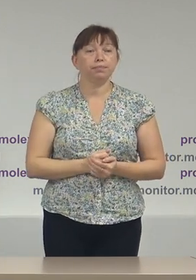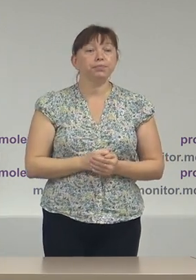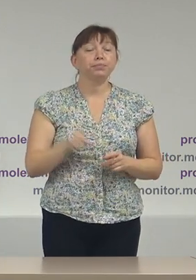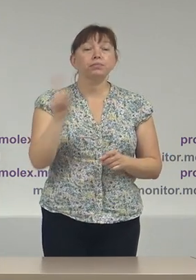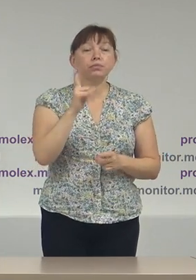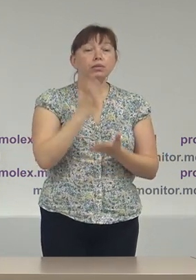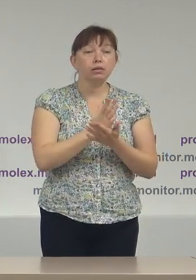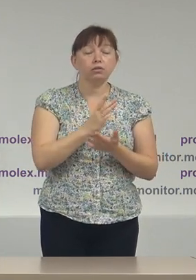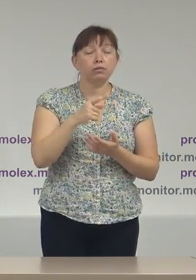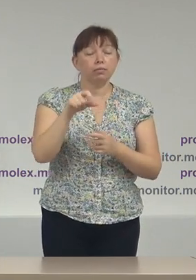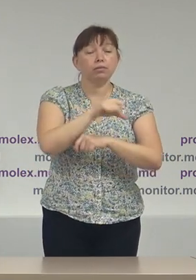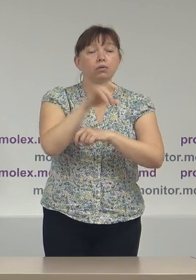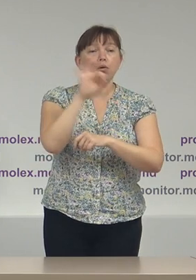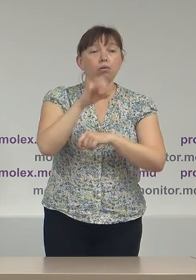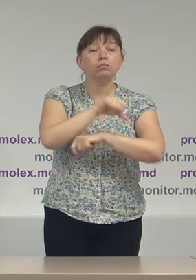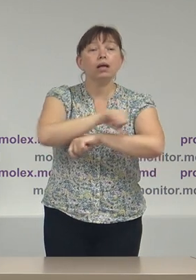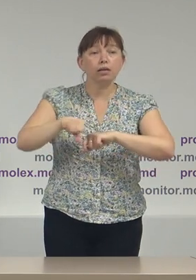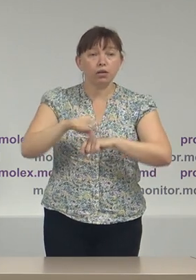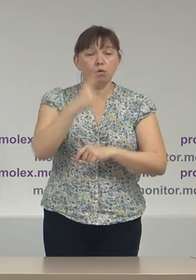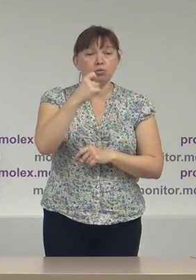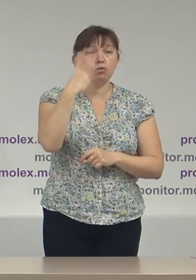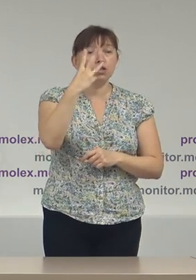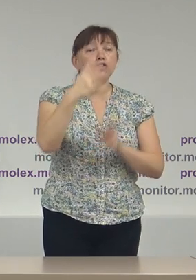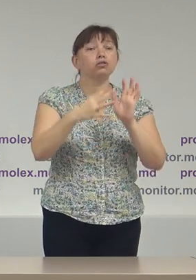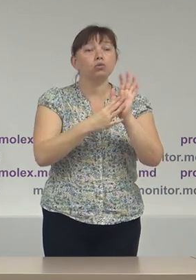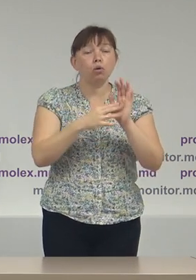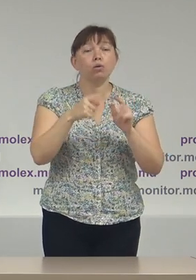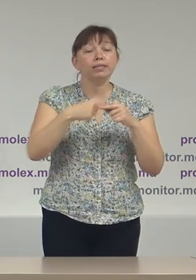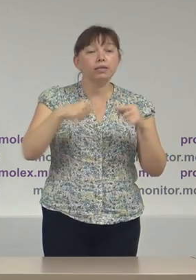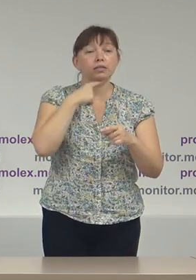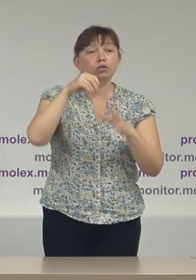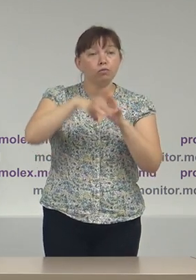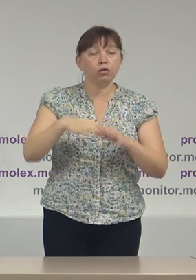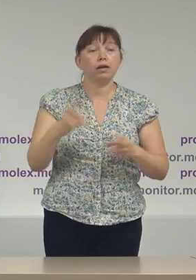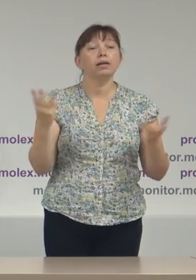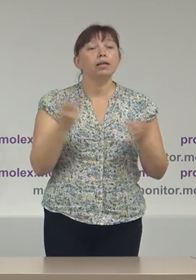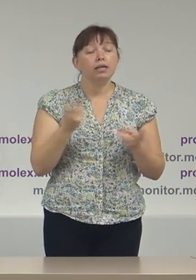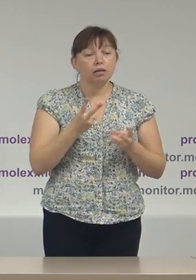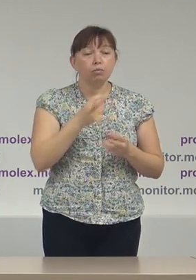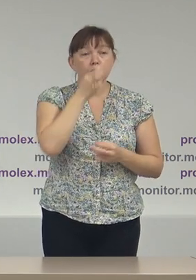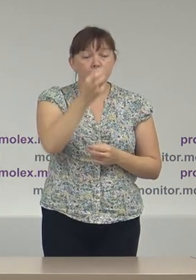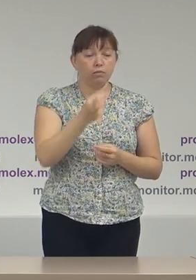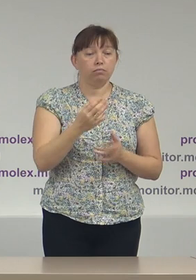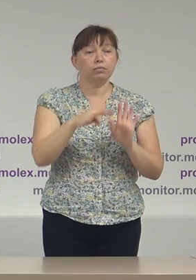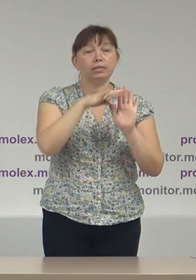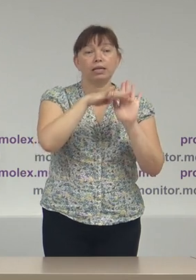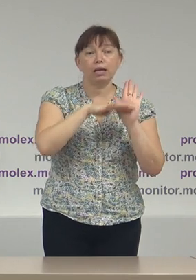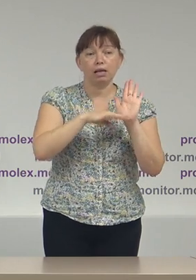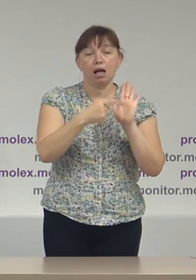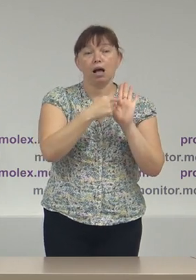secțiilor de votare peste hotare, celor 139 secții de votare, trebuie să specificăm următoarele